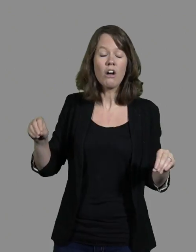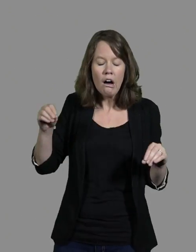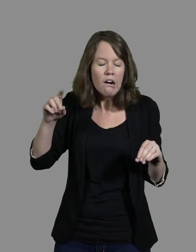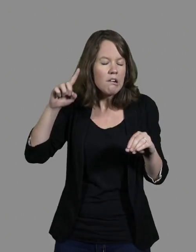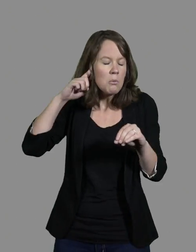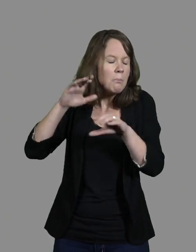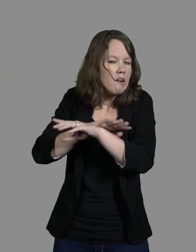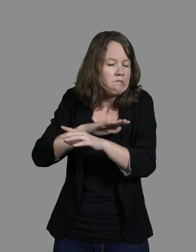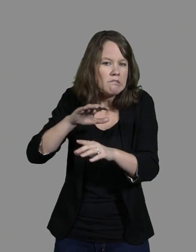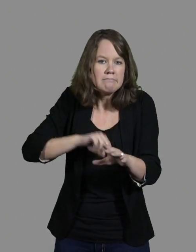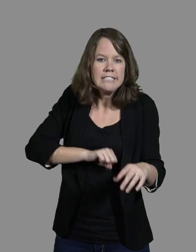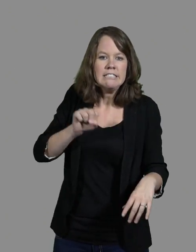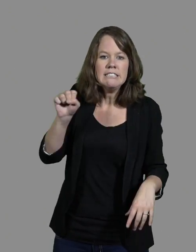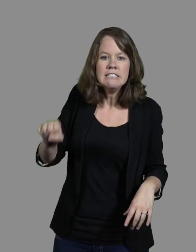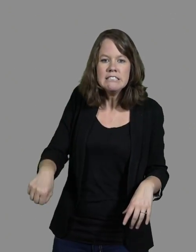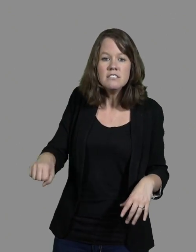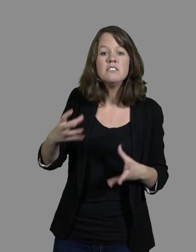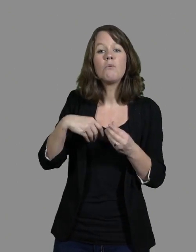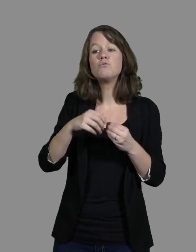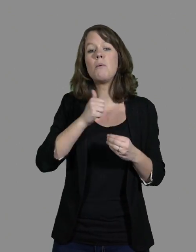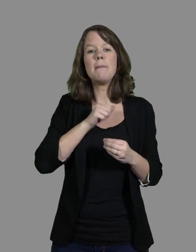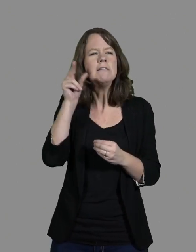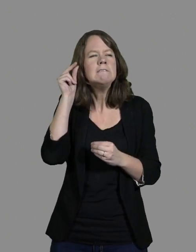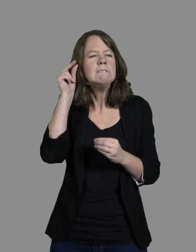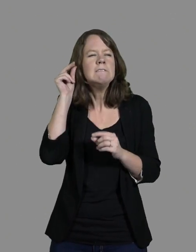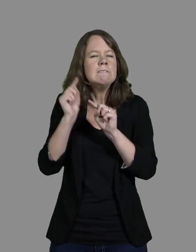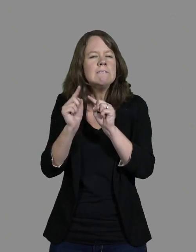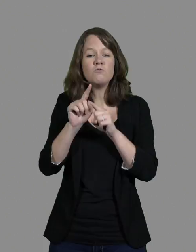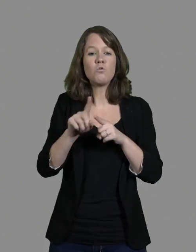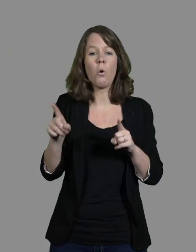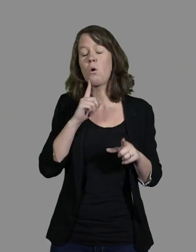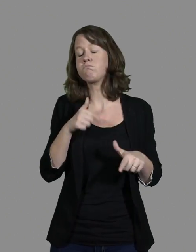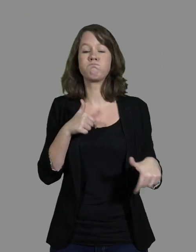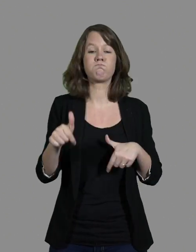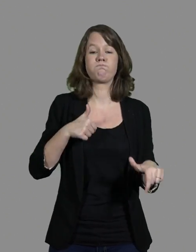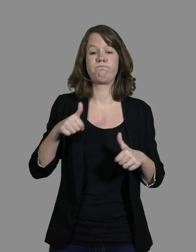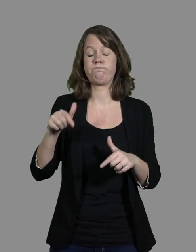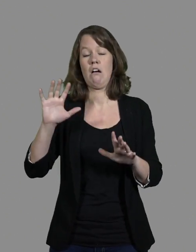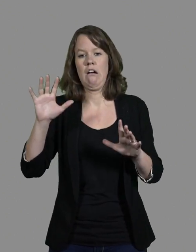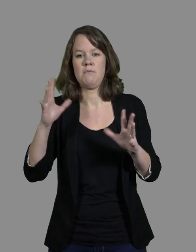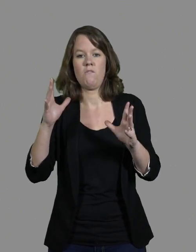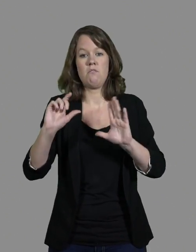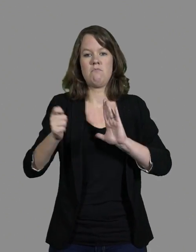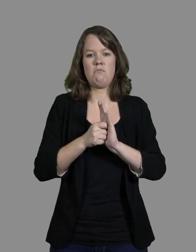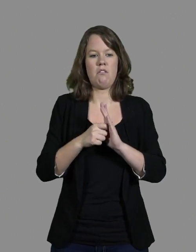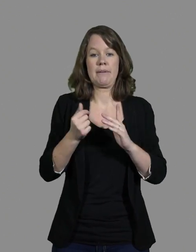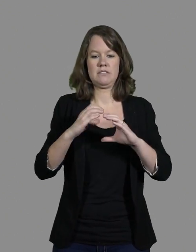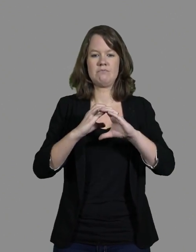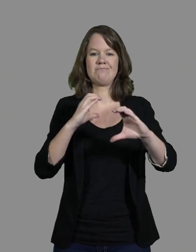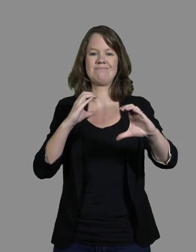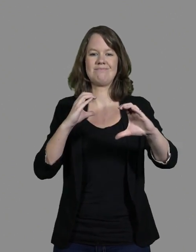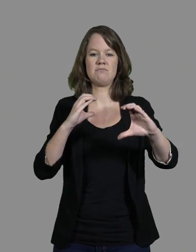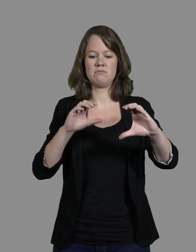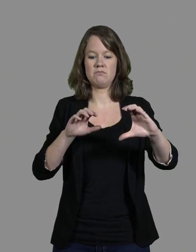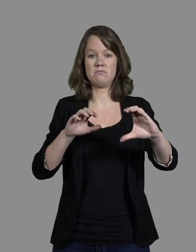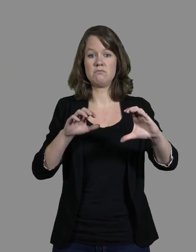procéder, je n'en étais pas à écouter tout ce qui se passe autour de moi. Donc, un jour, j'ai failli tomber sur les rails. Et là, la personne,